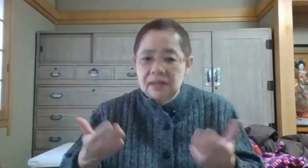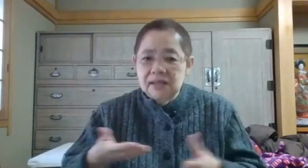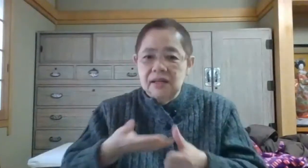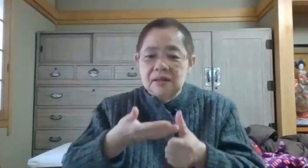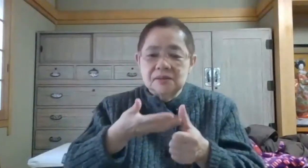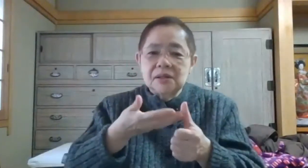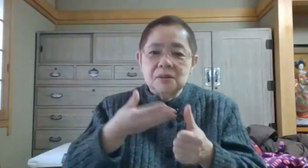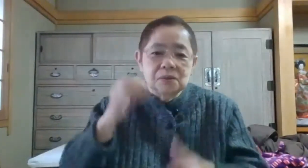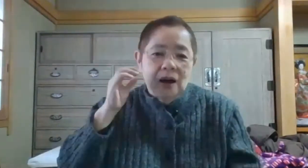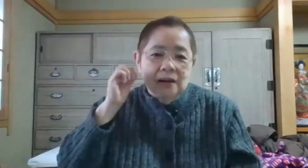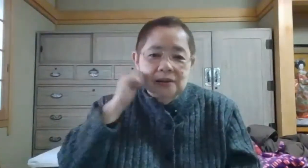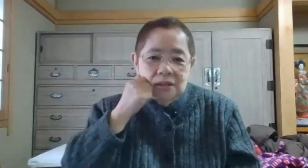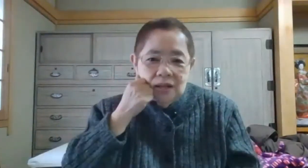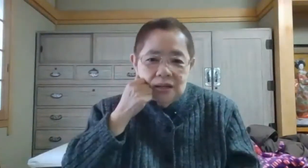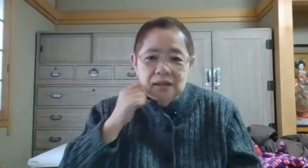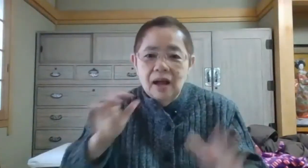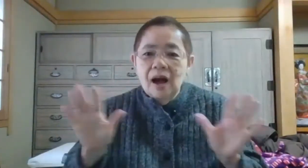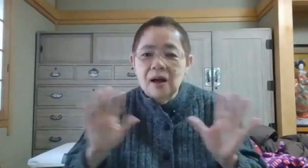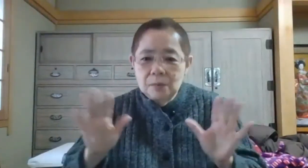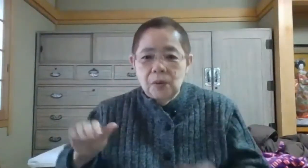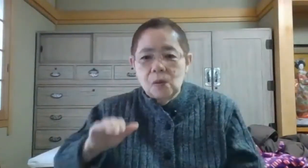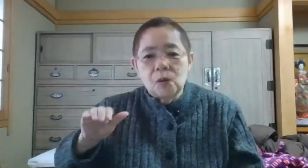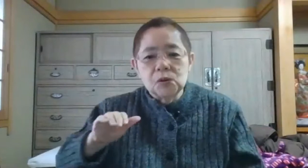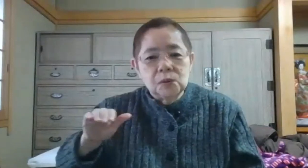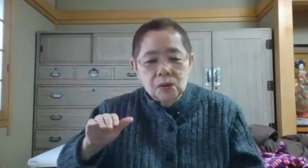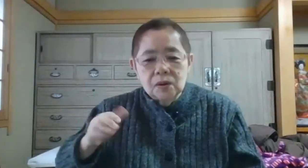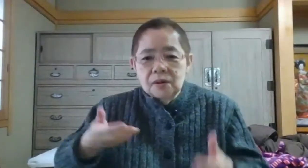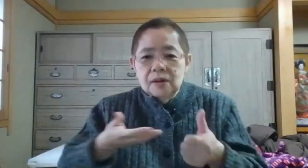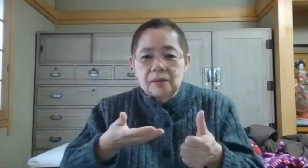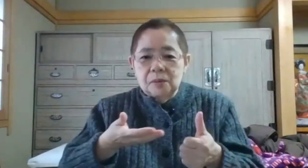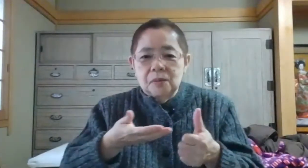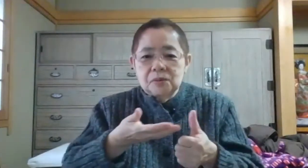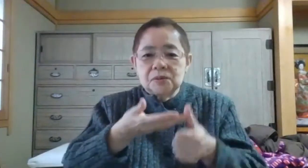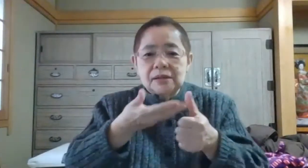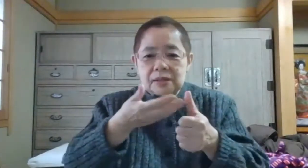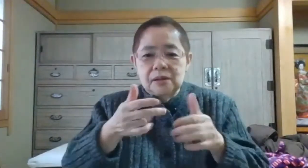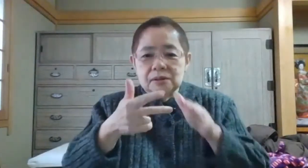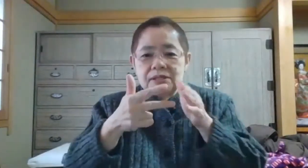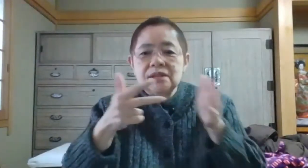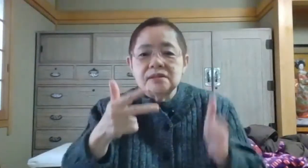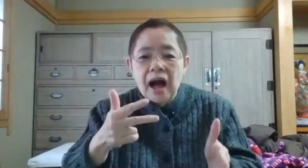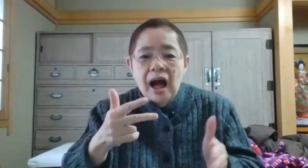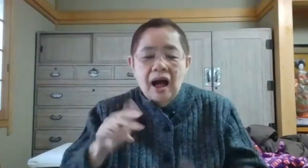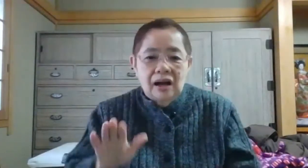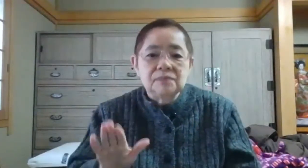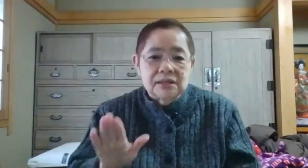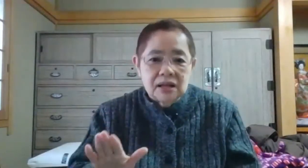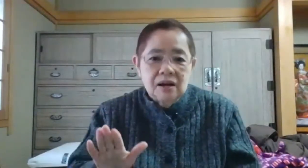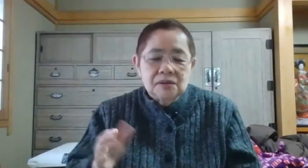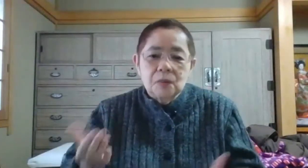り育てることができない赤ん坊子供を育てている施設がありましたそこ